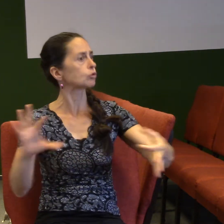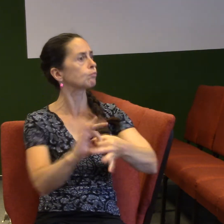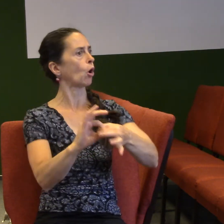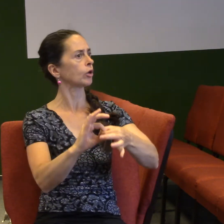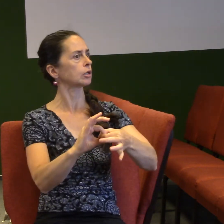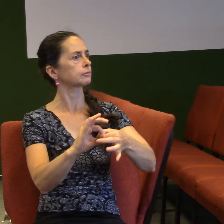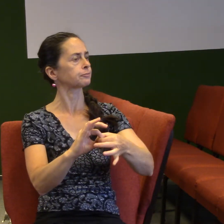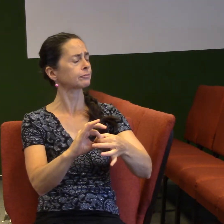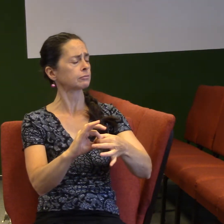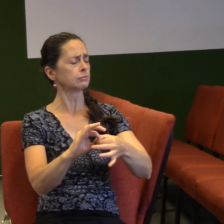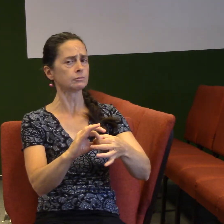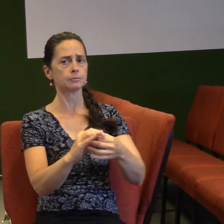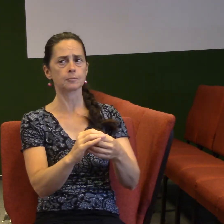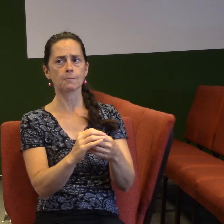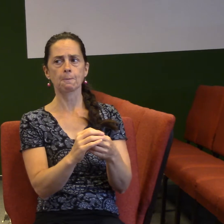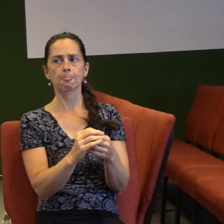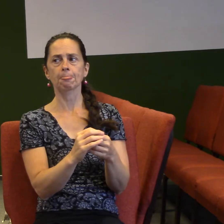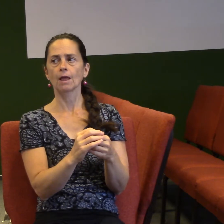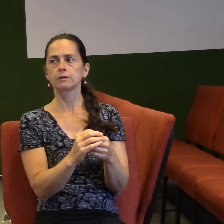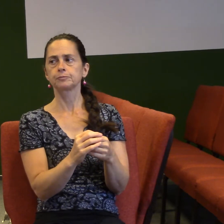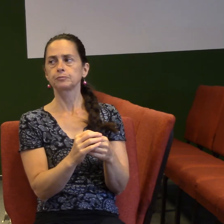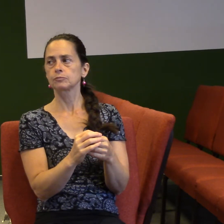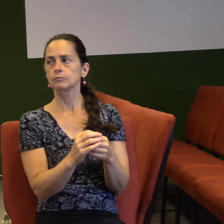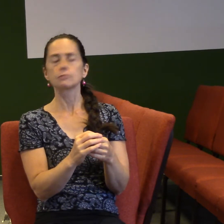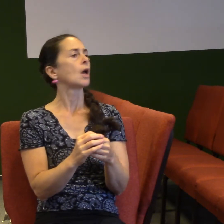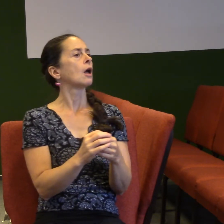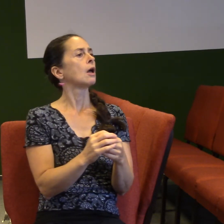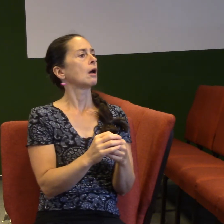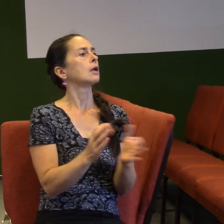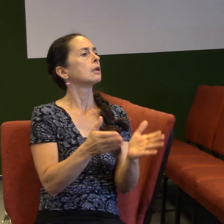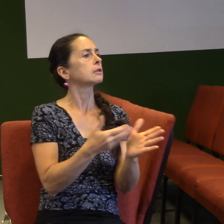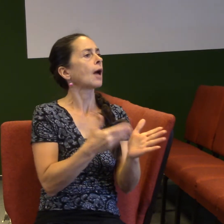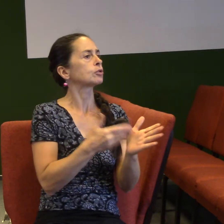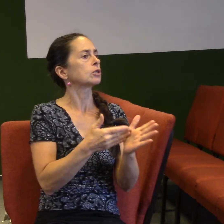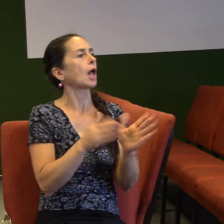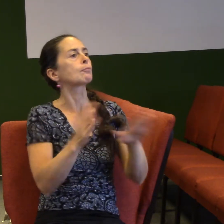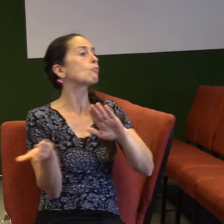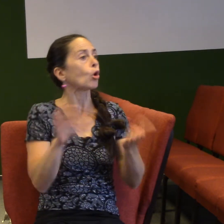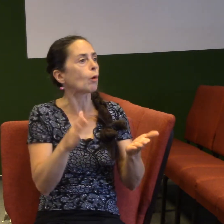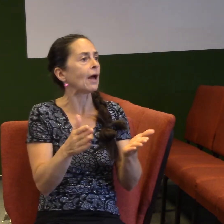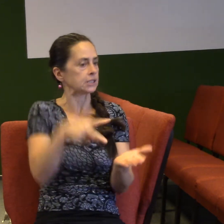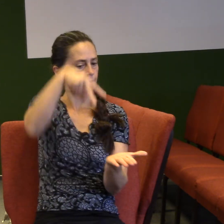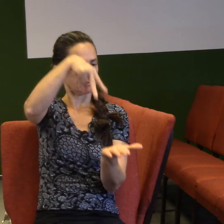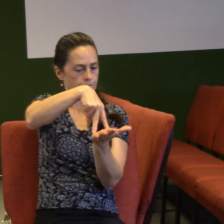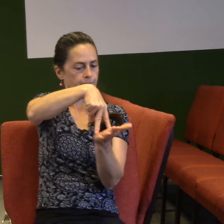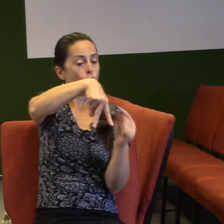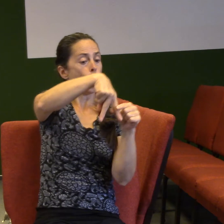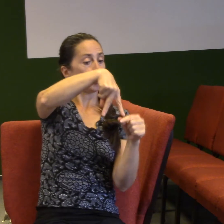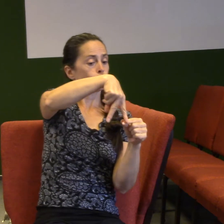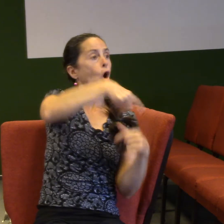dovolil nebo dovolím si to zobrazit. Stojíme na dvou nohách. jedna noha je láska, boží láska a druhá noha je boží moc.